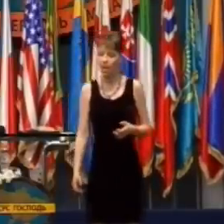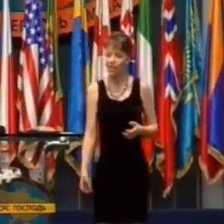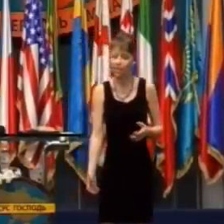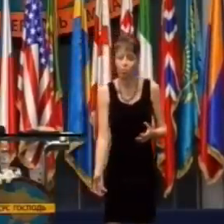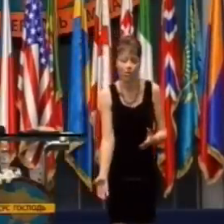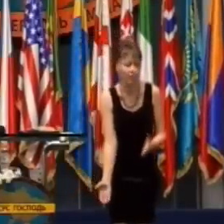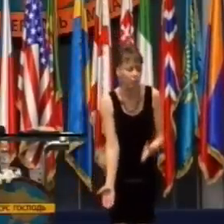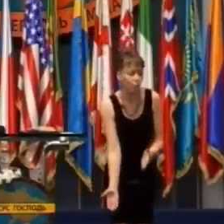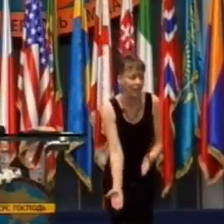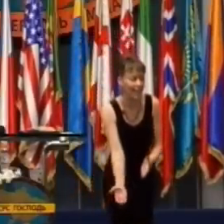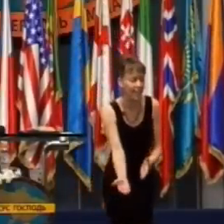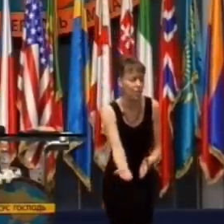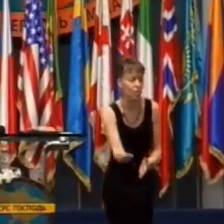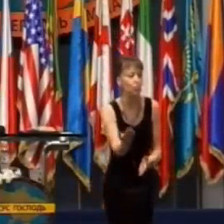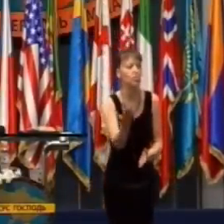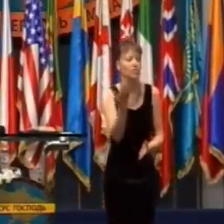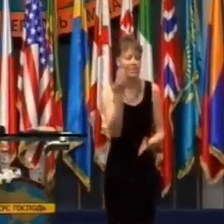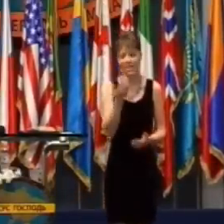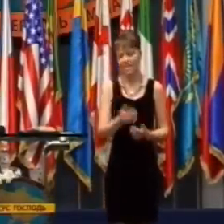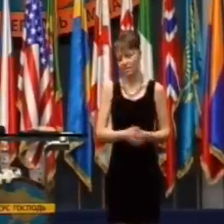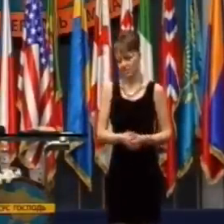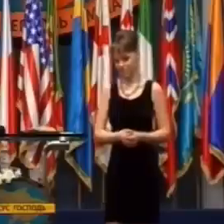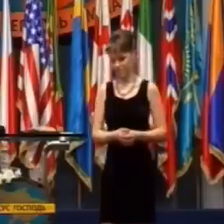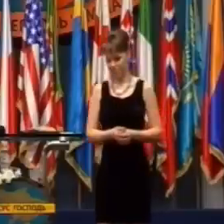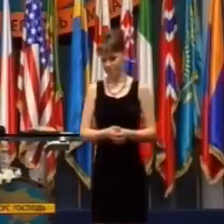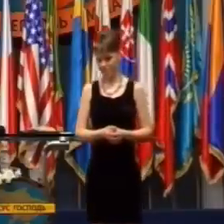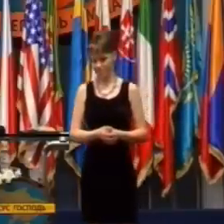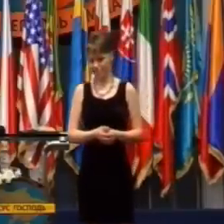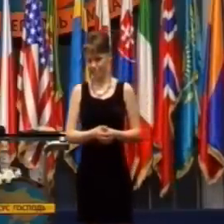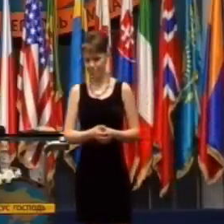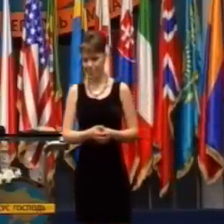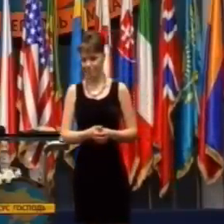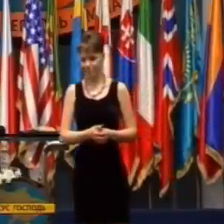že nie len, že vzkriesila Ježiša,